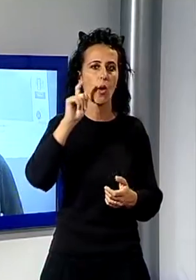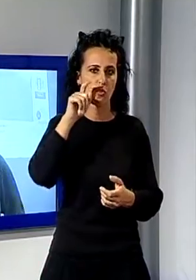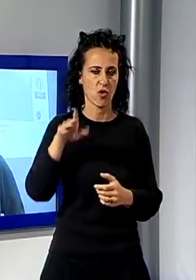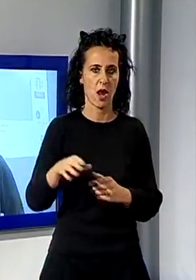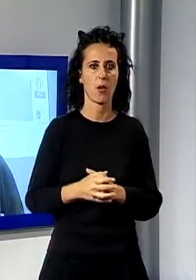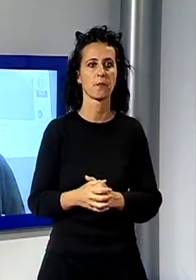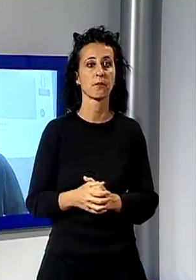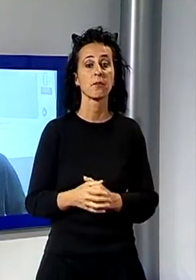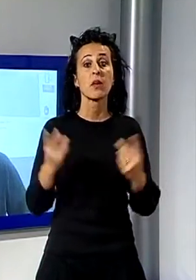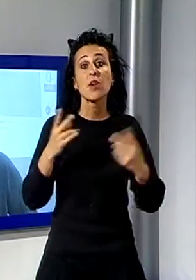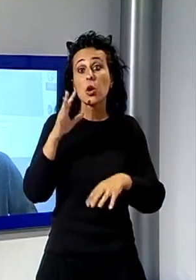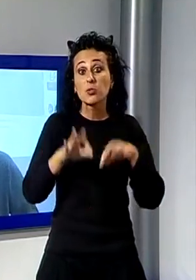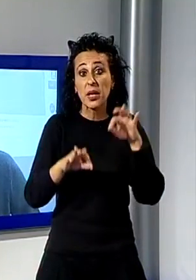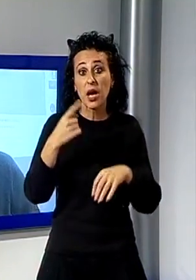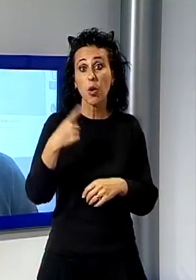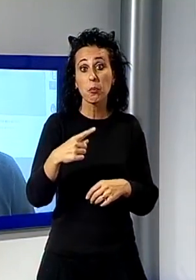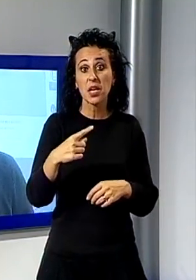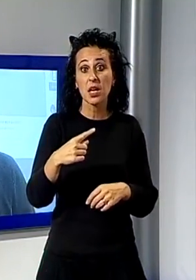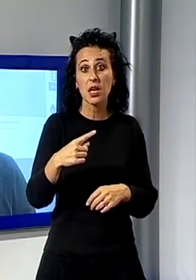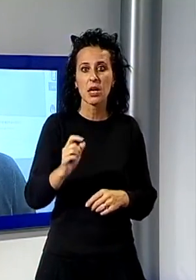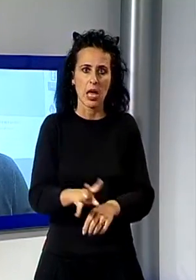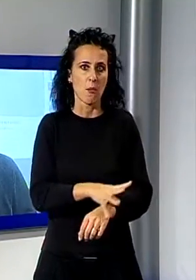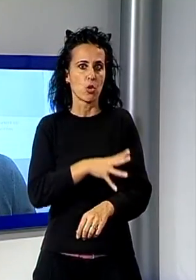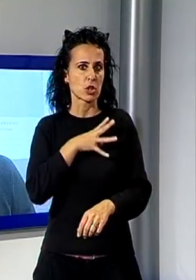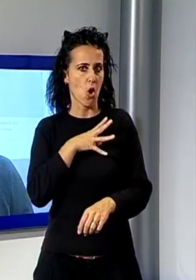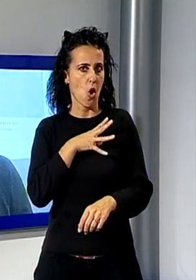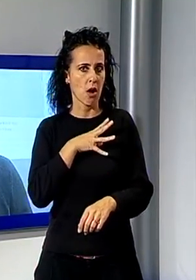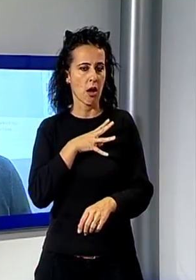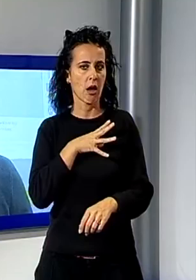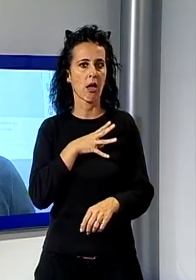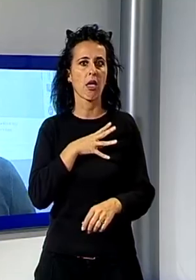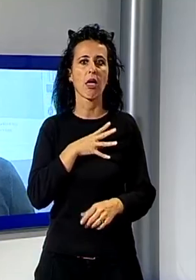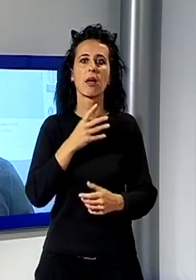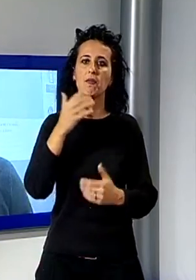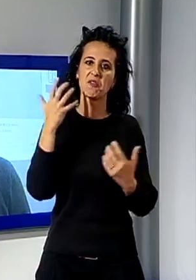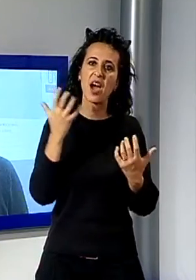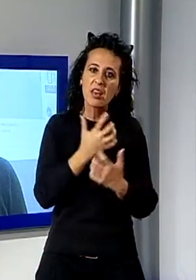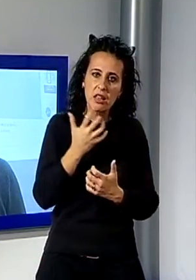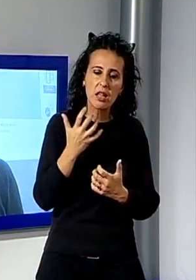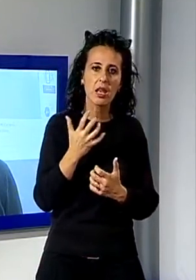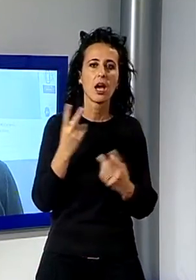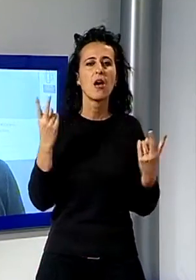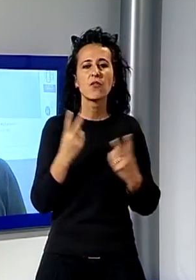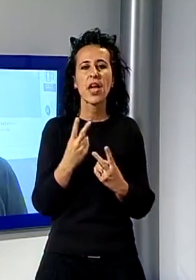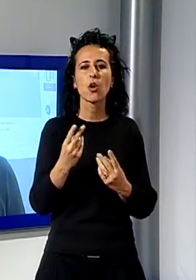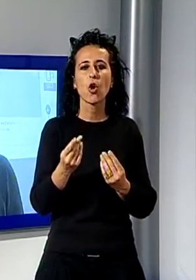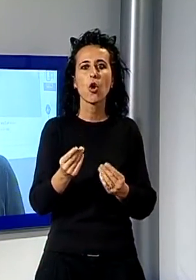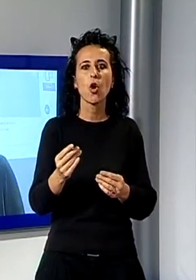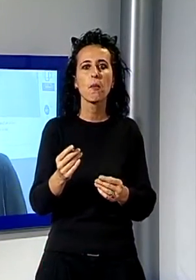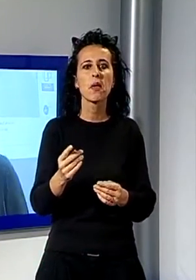perché è uno spettacolo che non ti lascia indifferente, uno spettacolo che smuove le emozioni